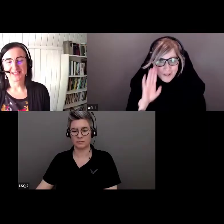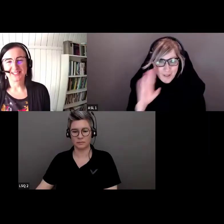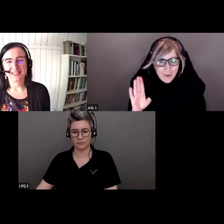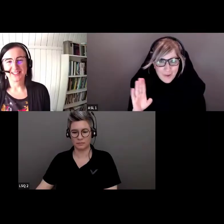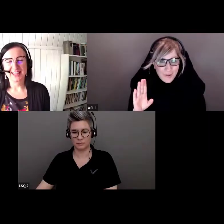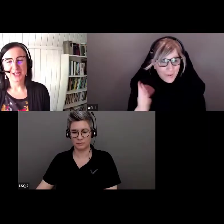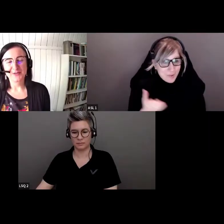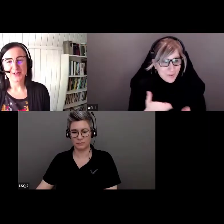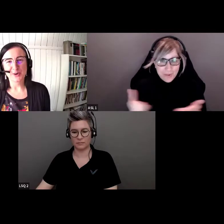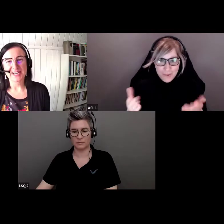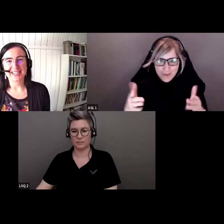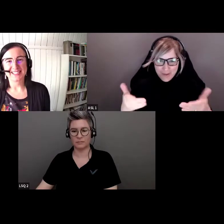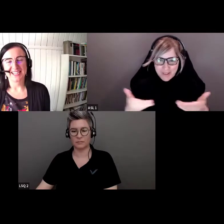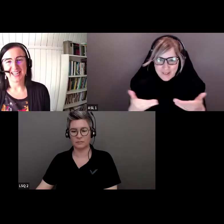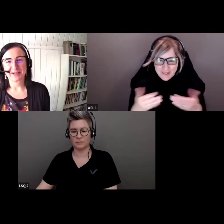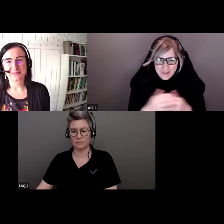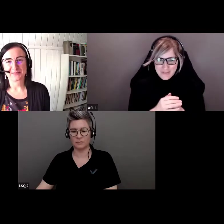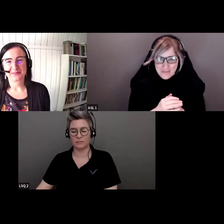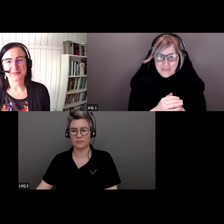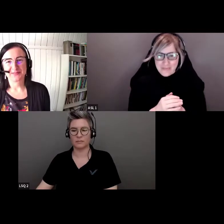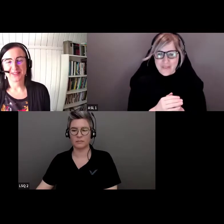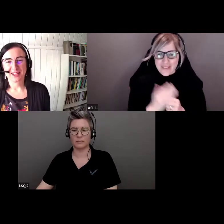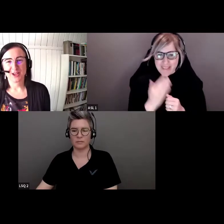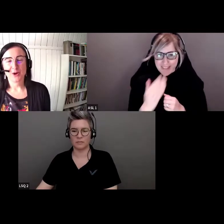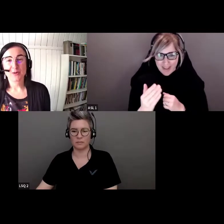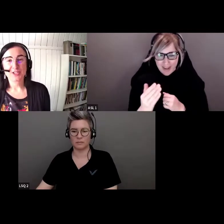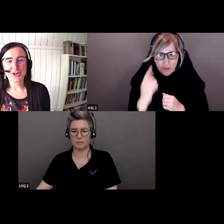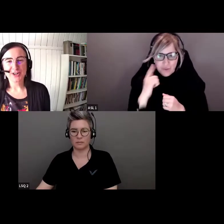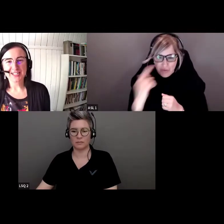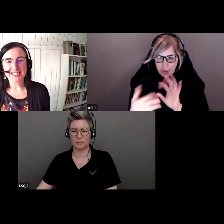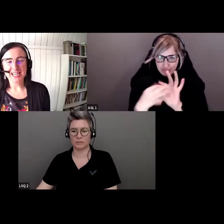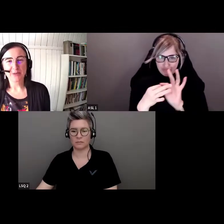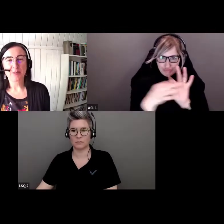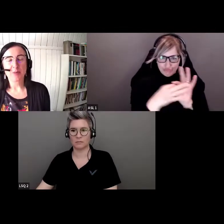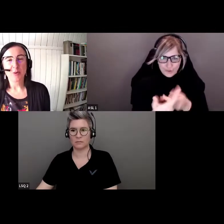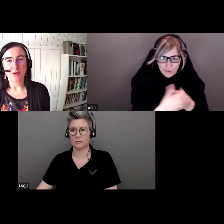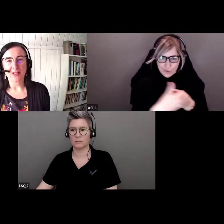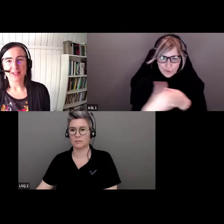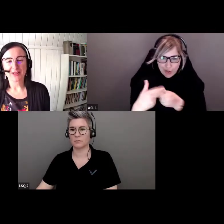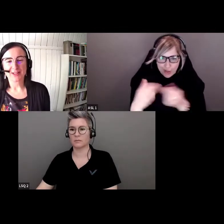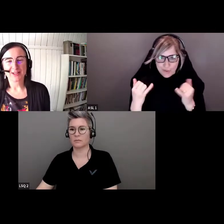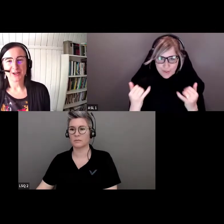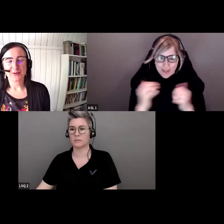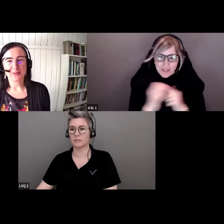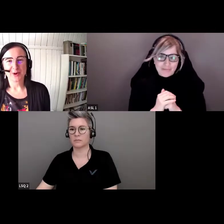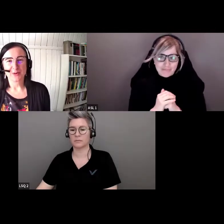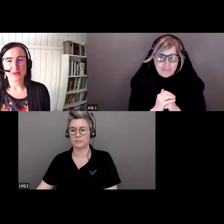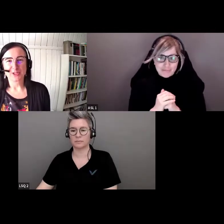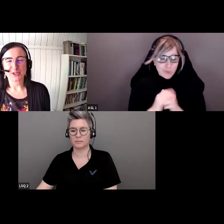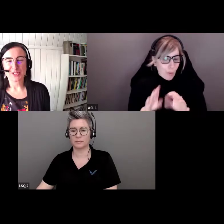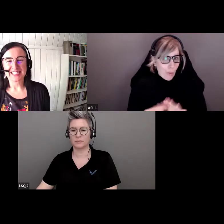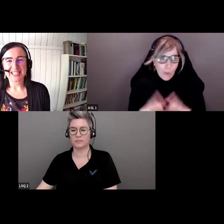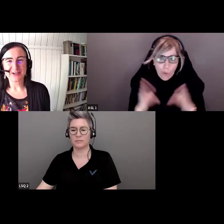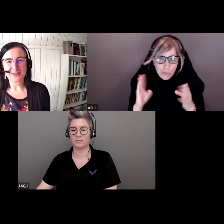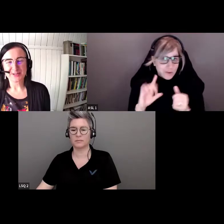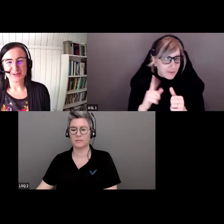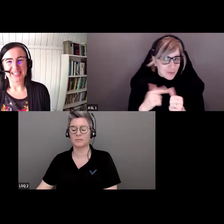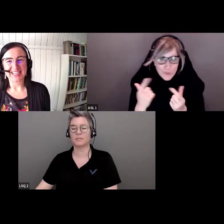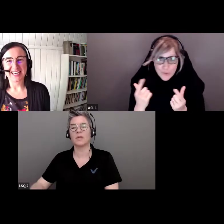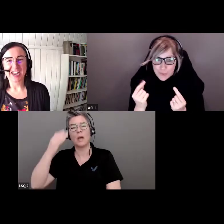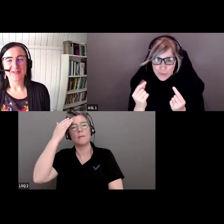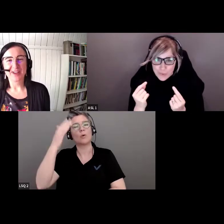Bonjour et bienvenue. Merci d'être des nôtres aujourd'hui. Nous commençons aujourd'hui par un